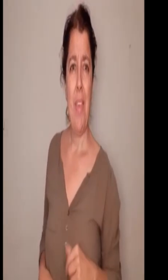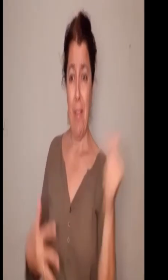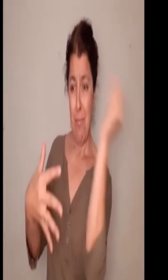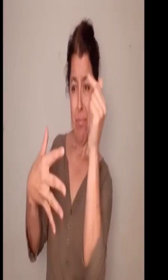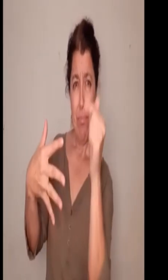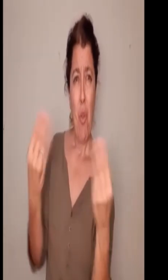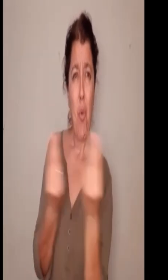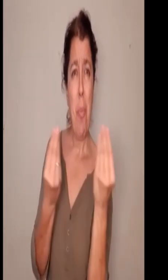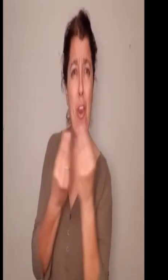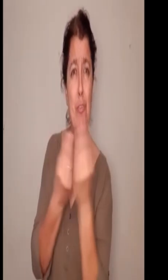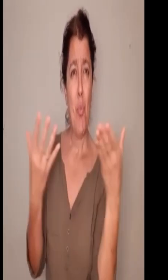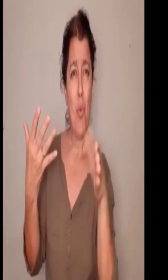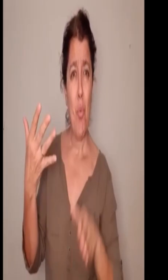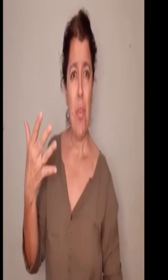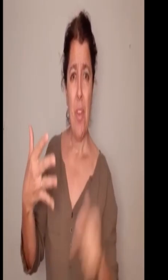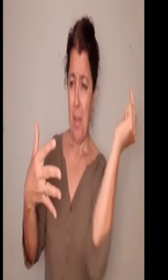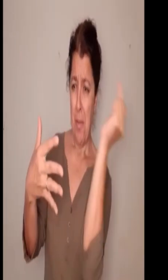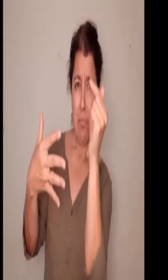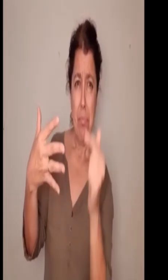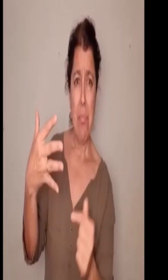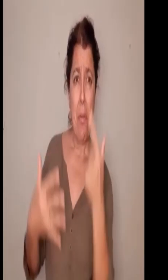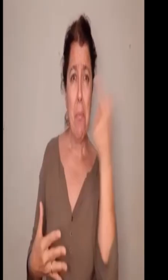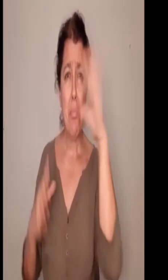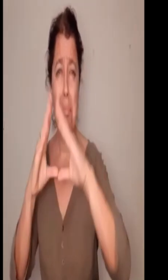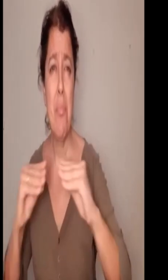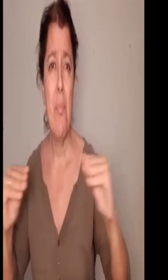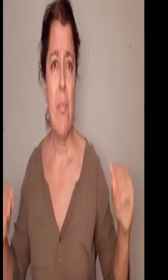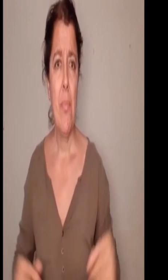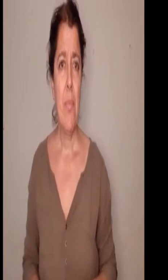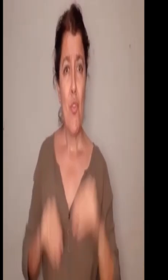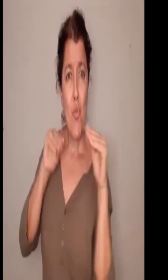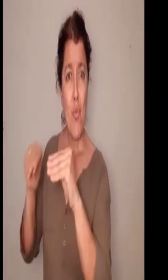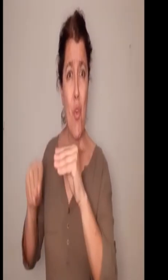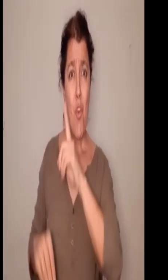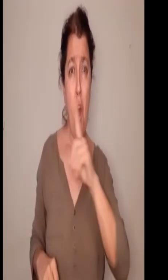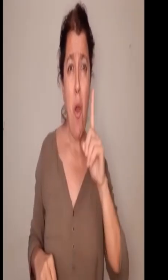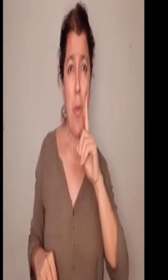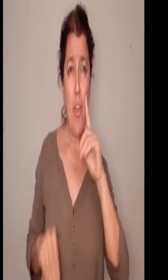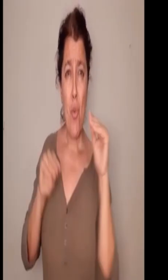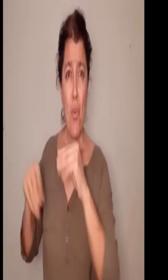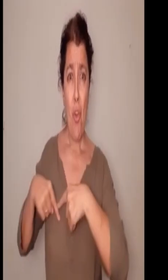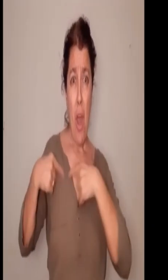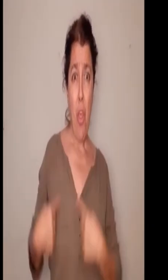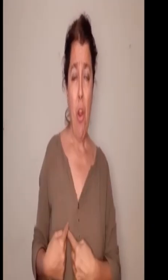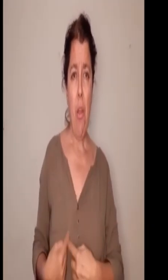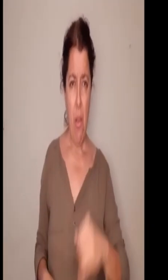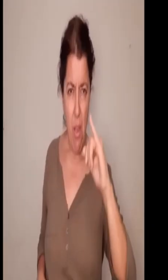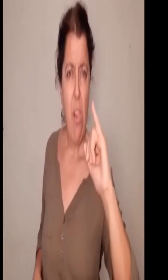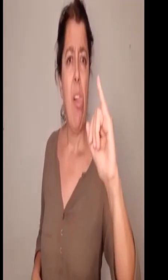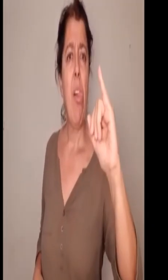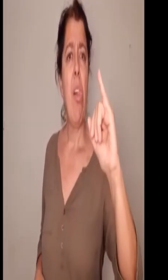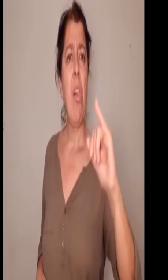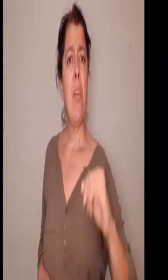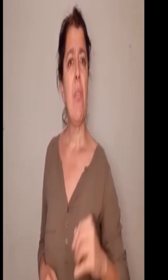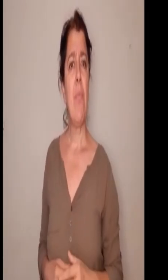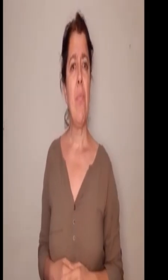lado ¡Cómplices serás! Ni números Ni invisibles Tienen nombre y